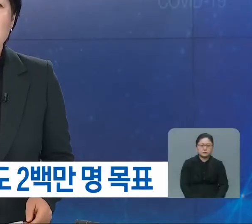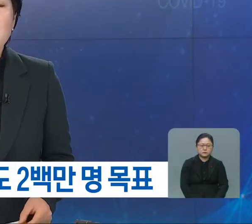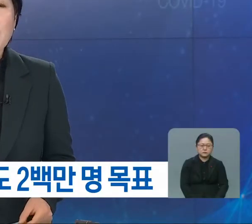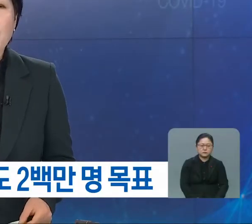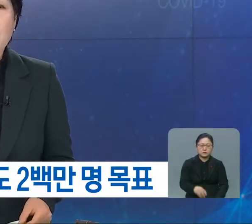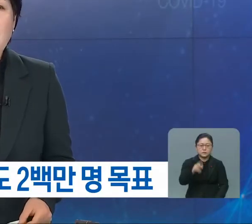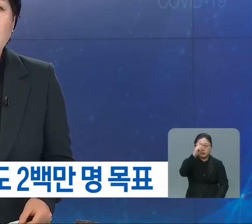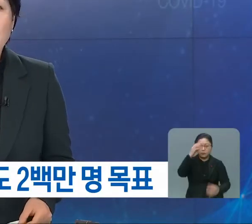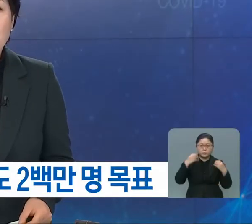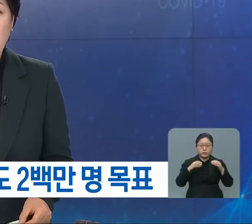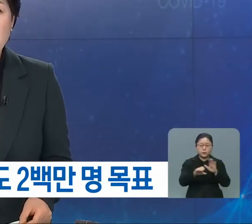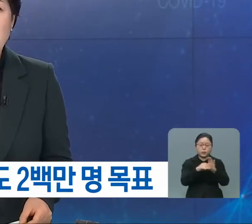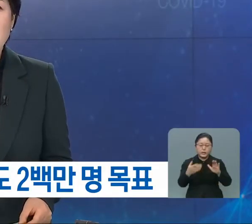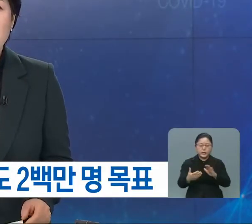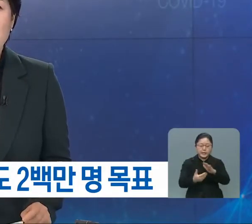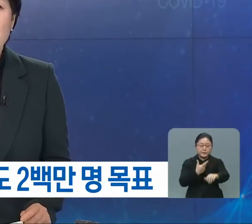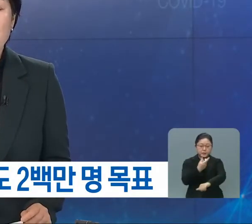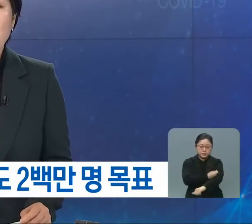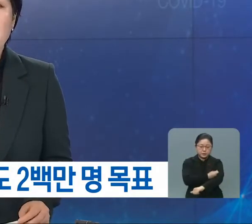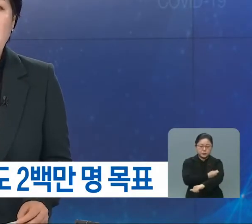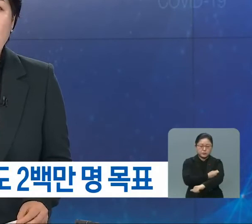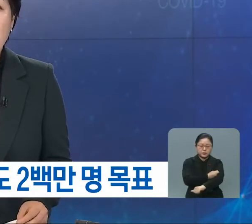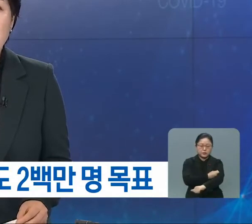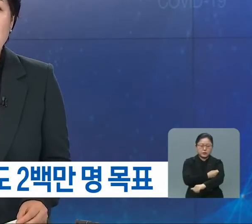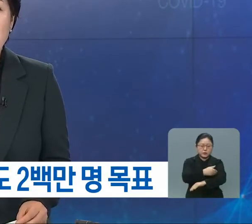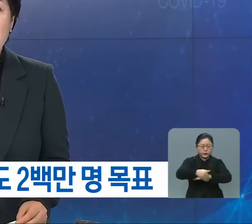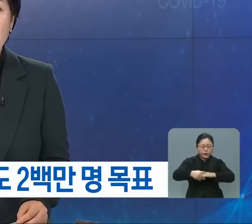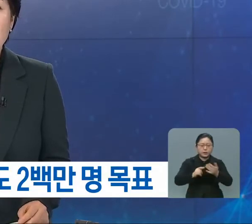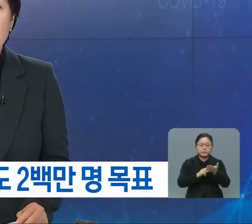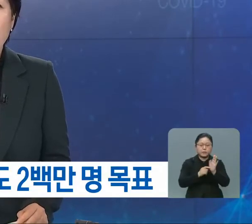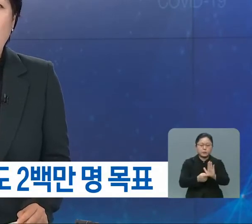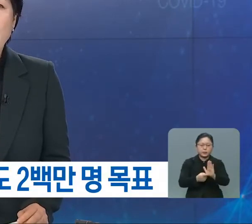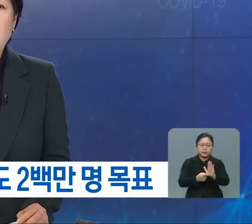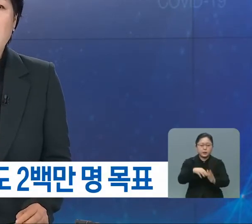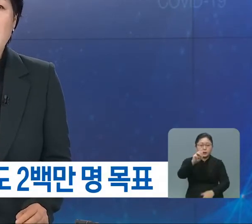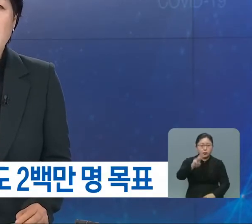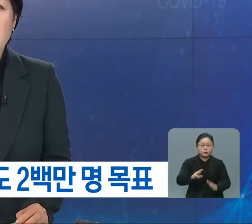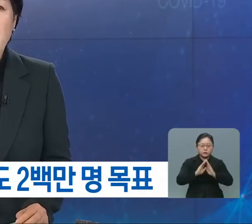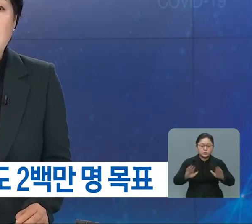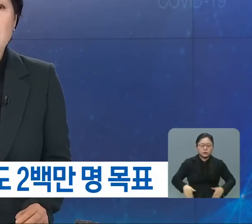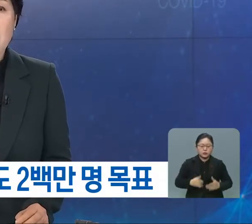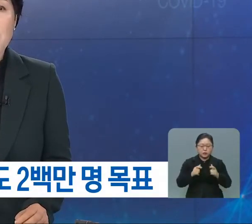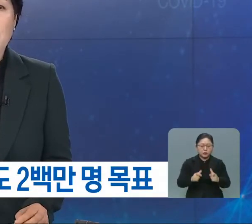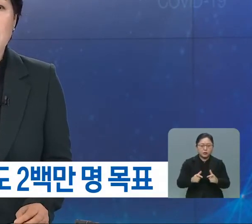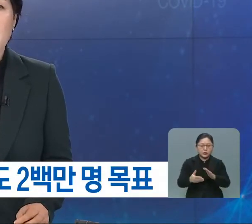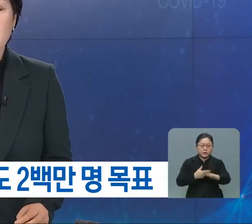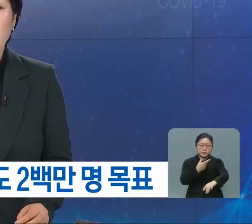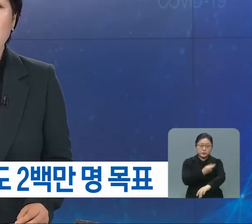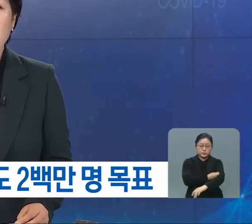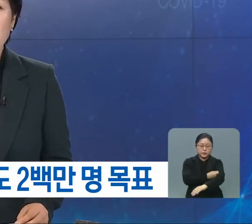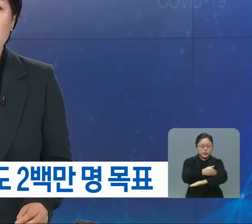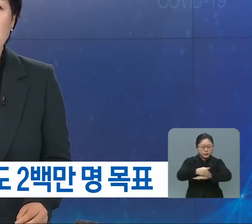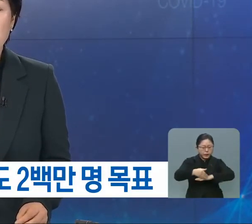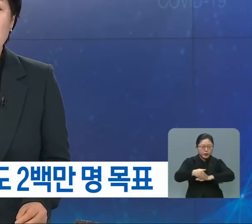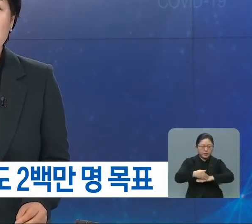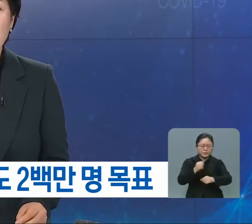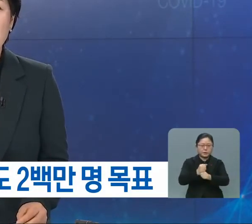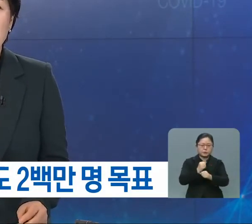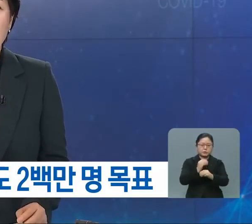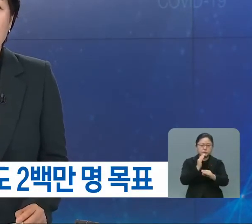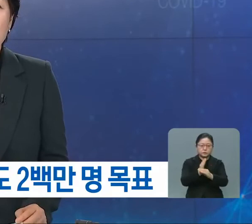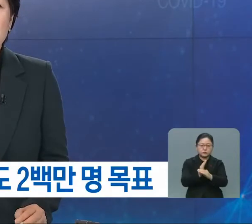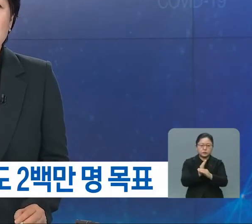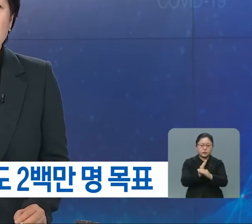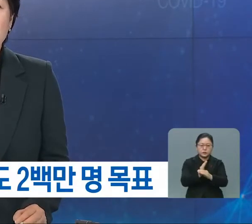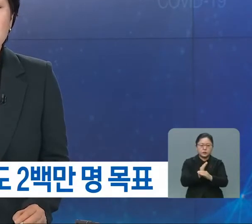정부가 코로나19 백신 접종 종합계획을 발표하면서 광주, 전남 역시 백신 접종에 대한 계획을 수립하고 있습니다.